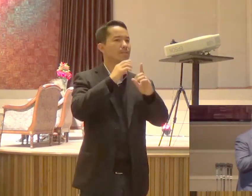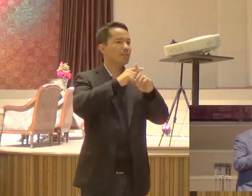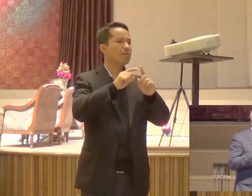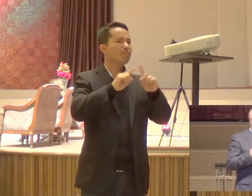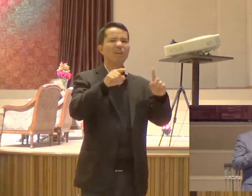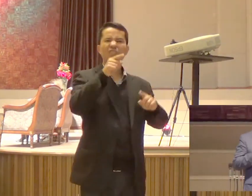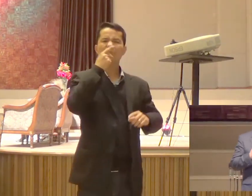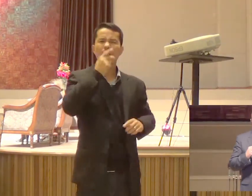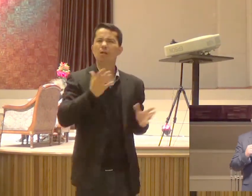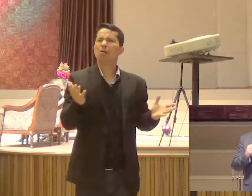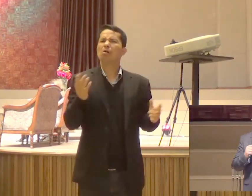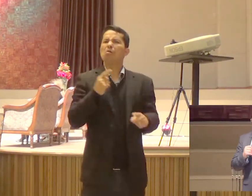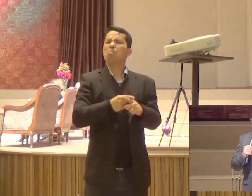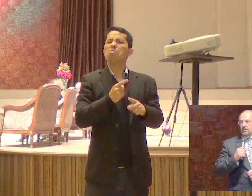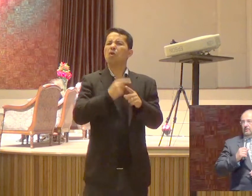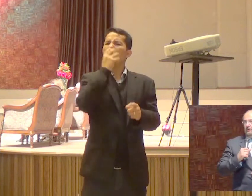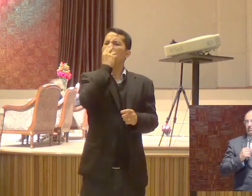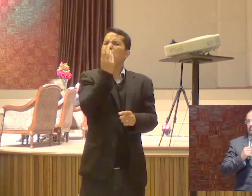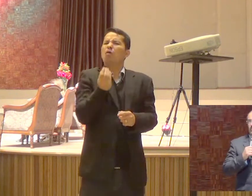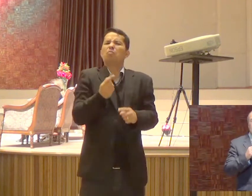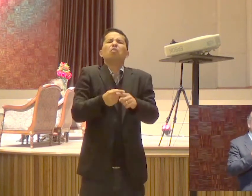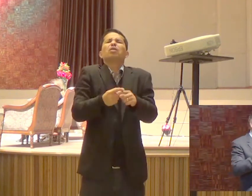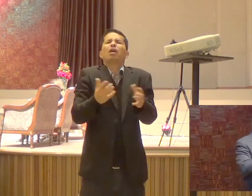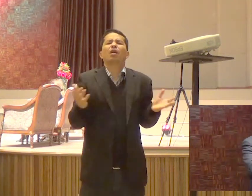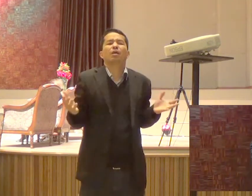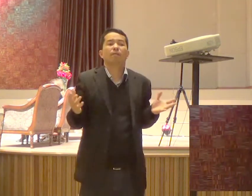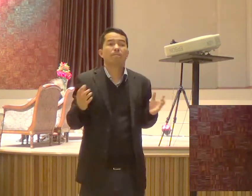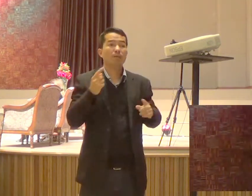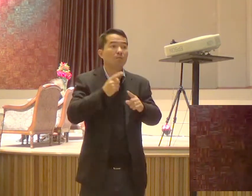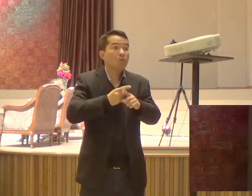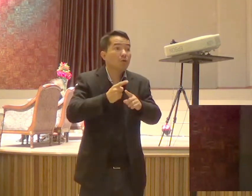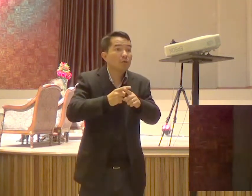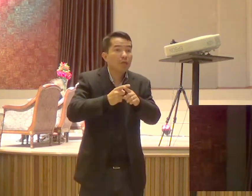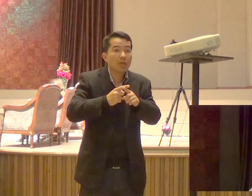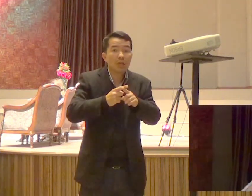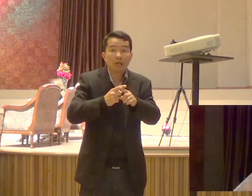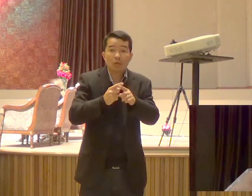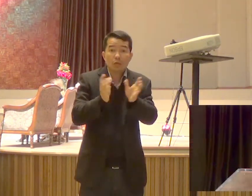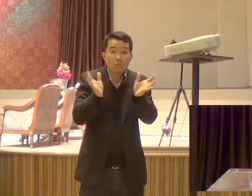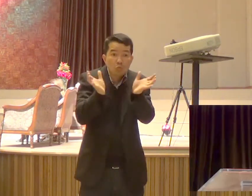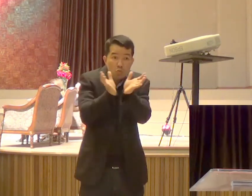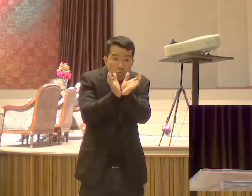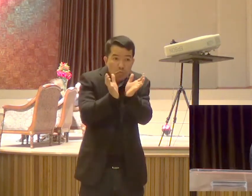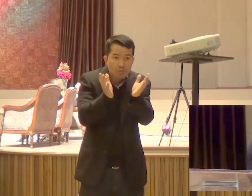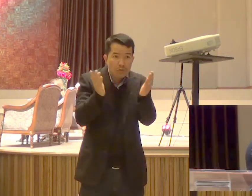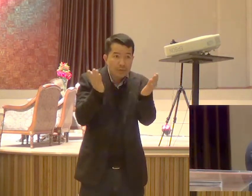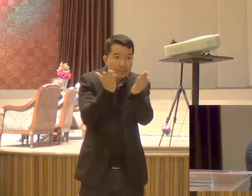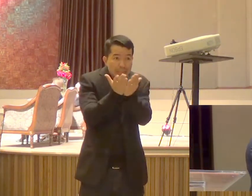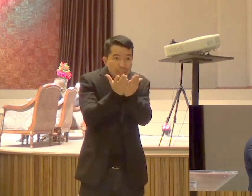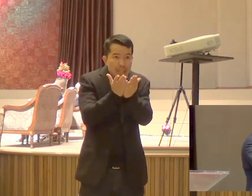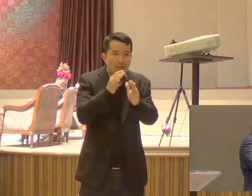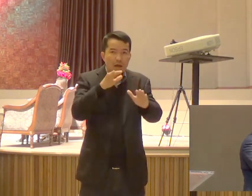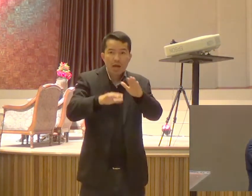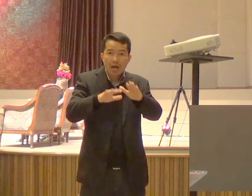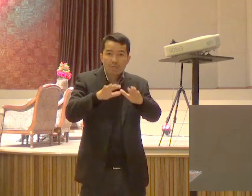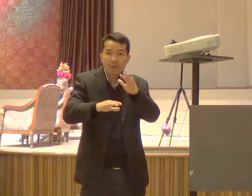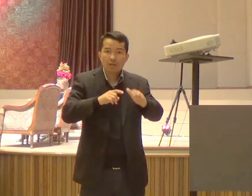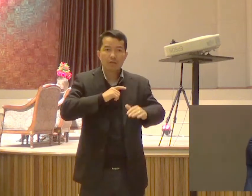chegou? Paulo disse Porque entre vocês Na minha saída Não se levantou o pastor